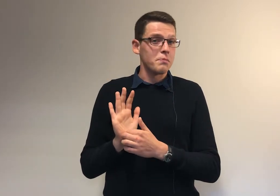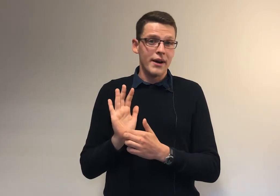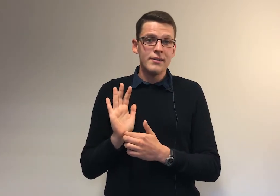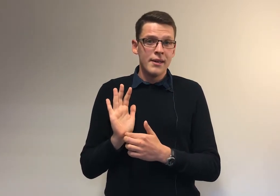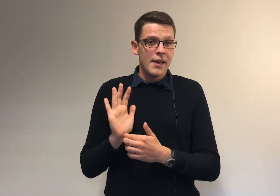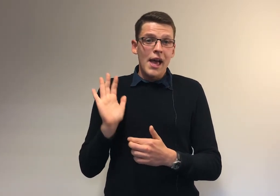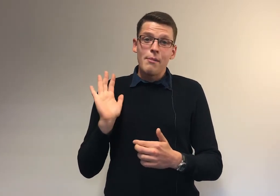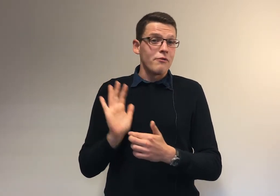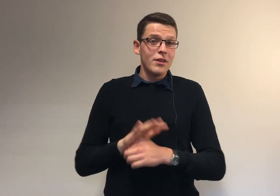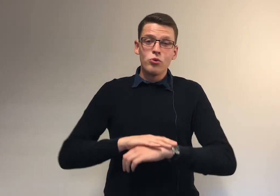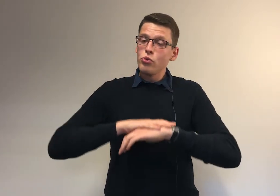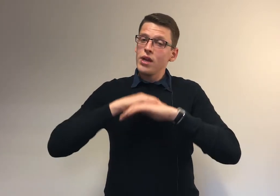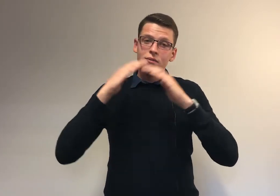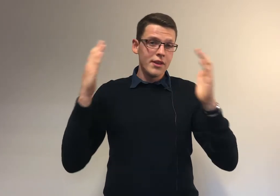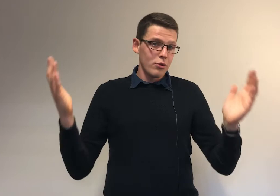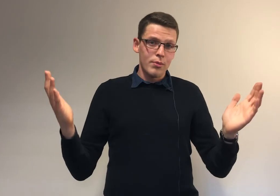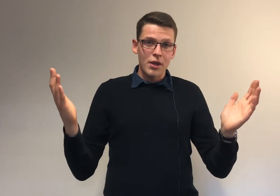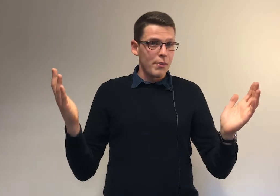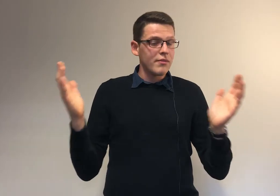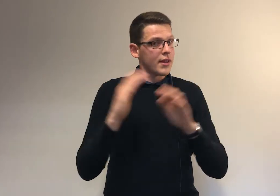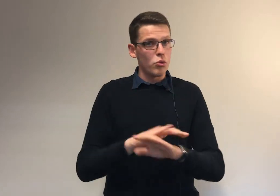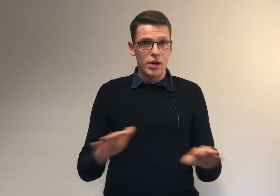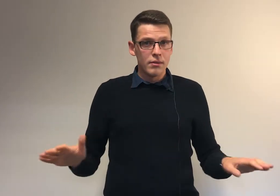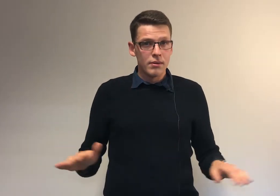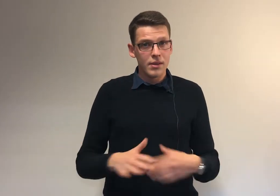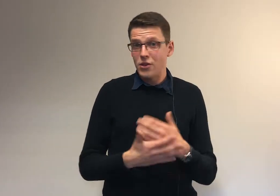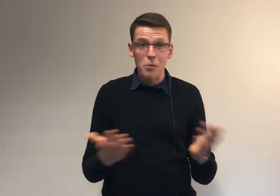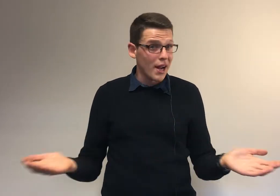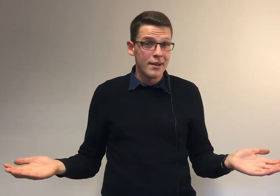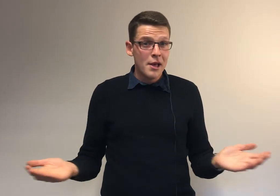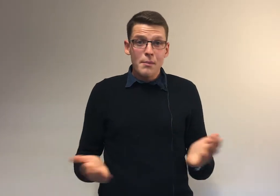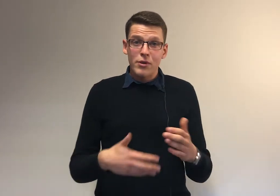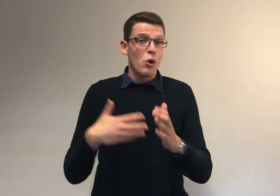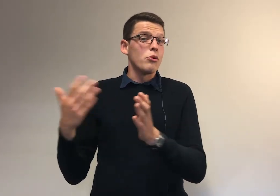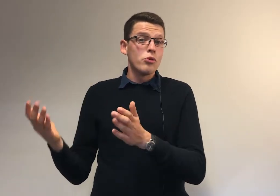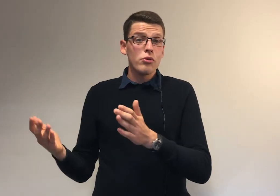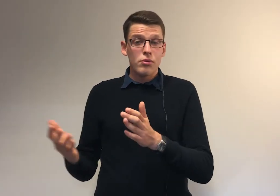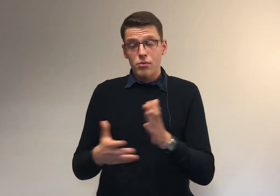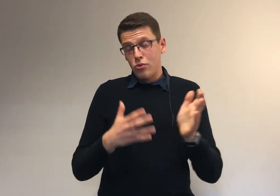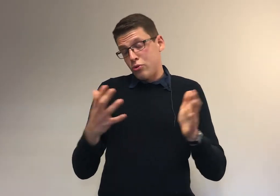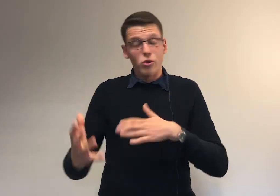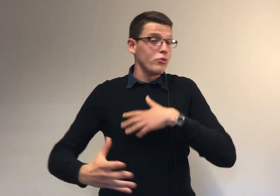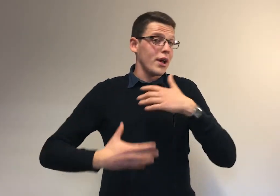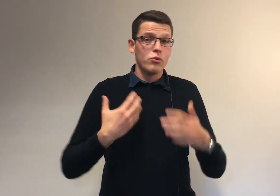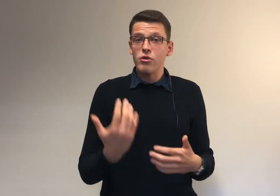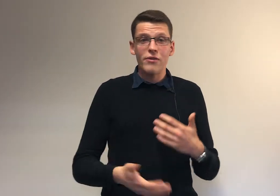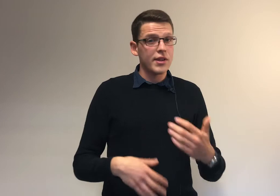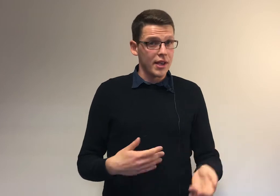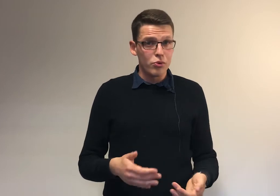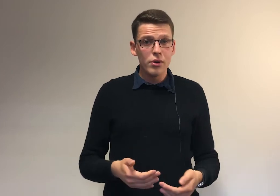pas, en fait, tout l'édifice que tu mettrais en place va s'écrouler. C'est normal parce qu'en blocus, quand tu te retrouveras tout seul face à tes cours,